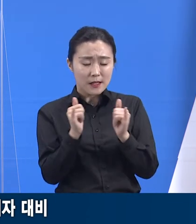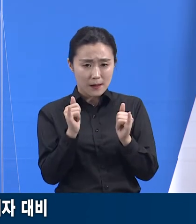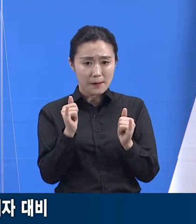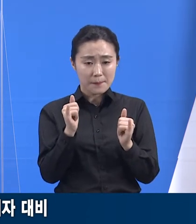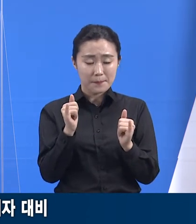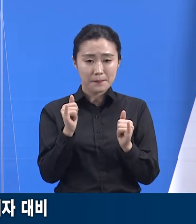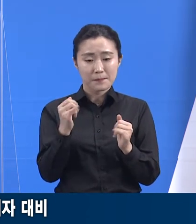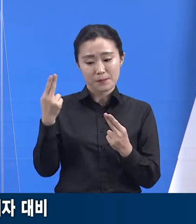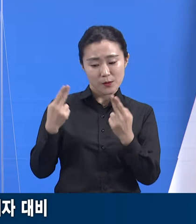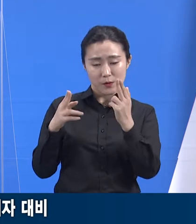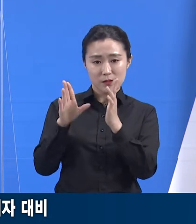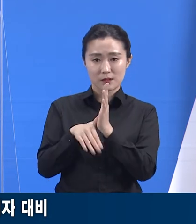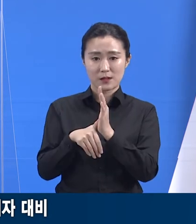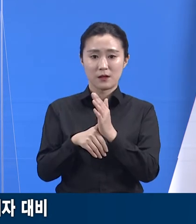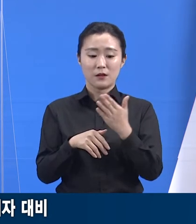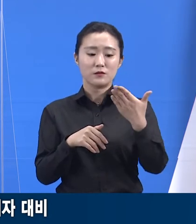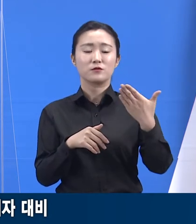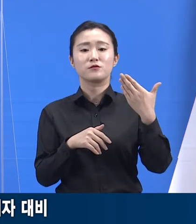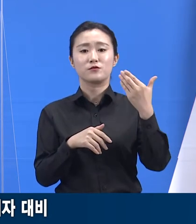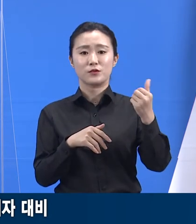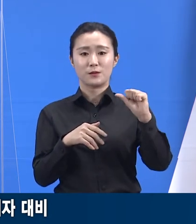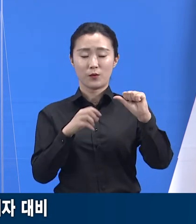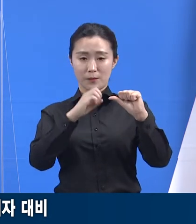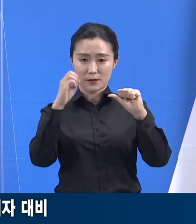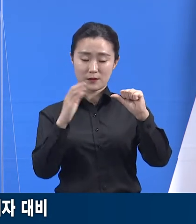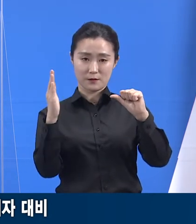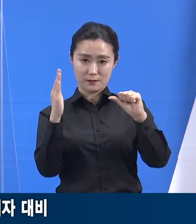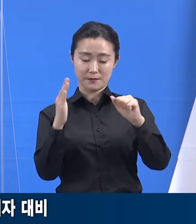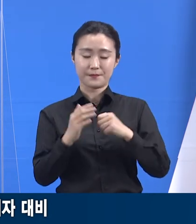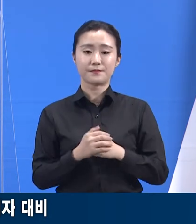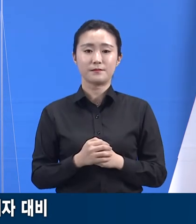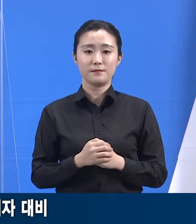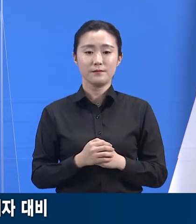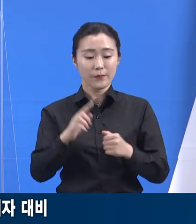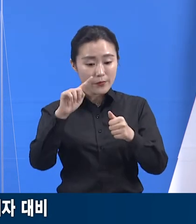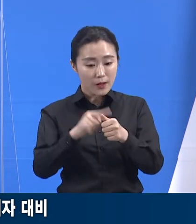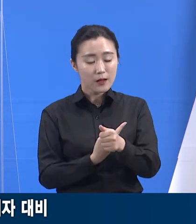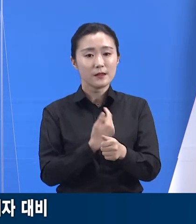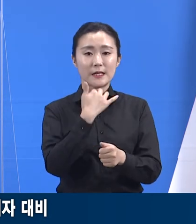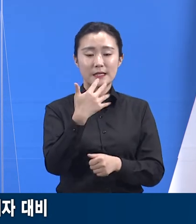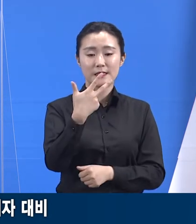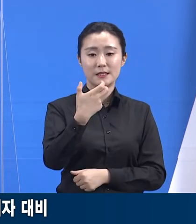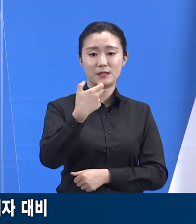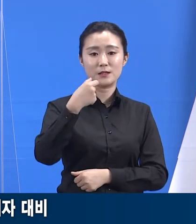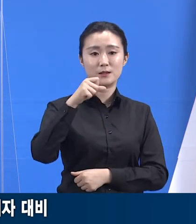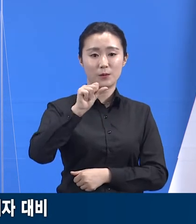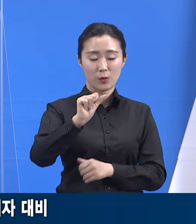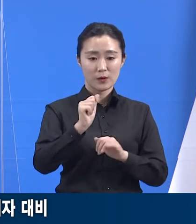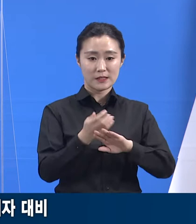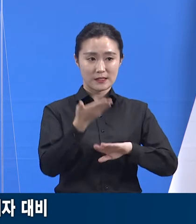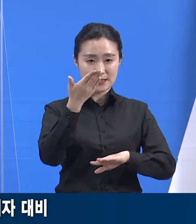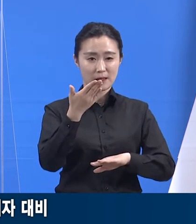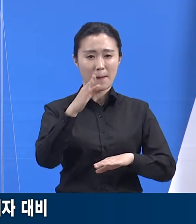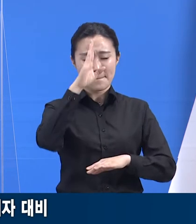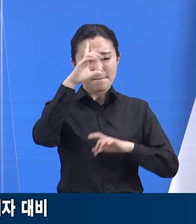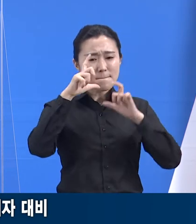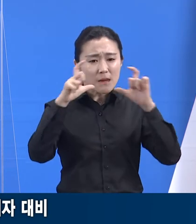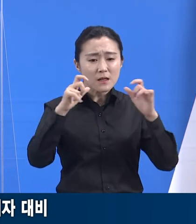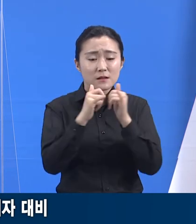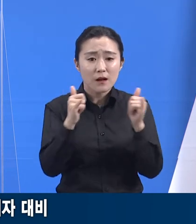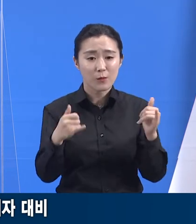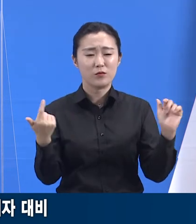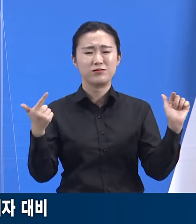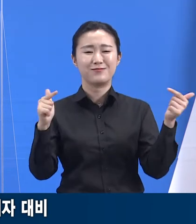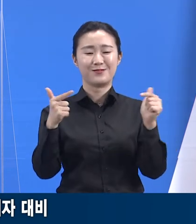%입니다. 그 결과 전체 확진자 중 75세 이상 감염자의 비율 지표가 개선되고 있습니다.